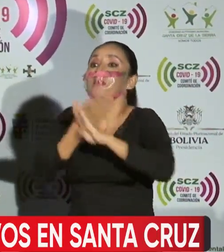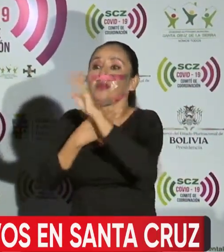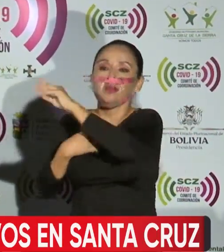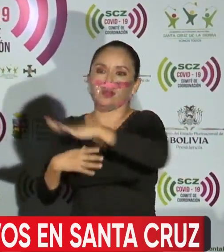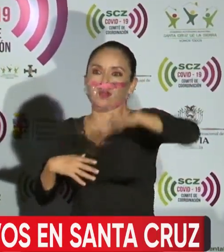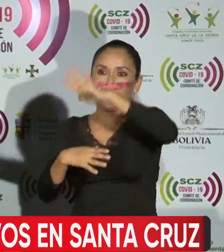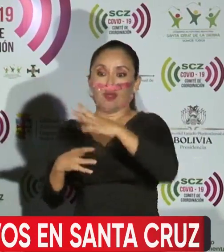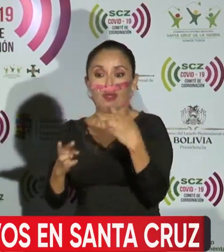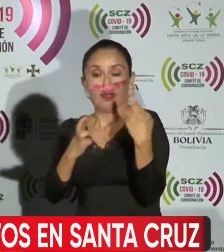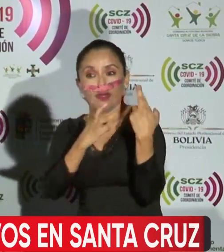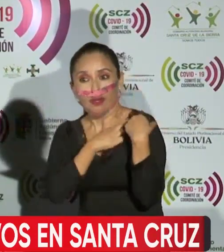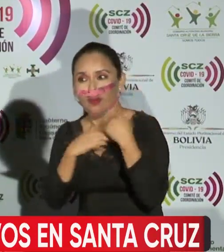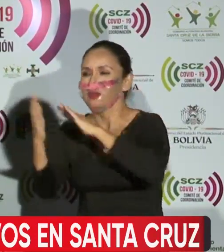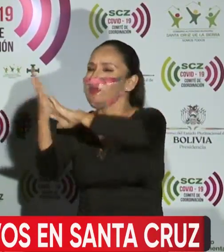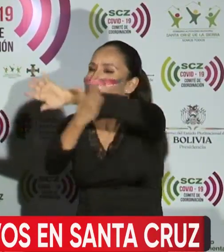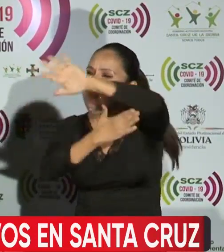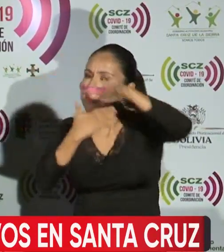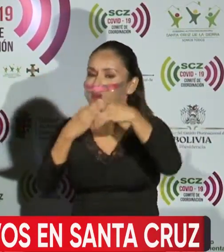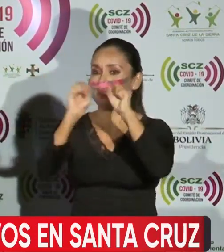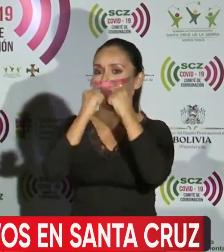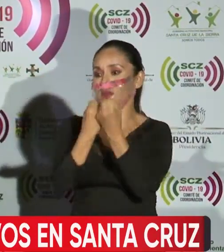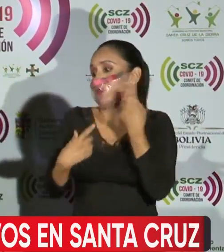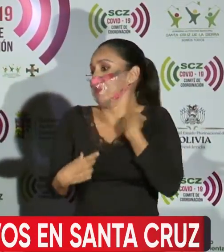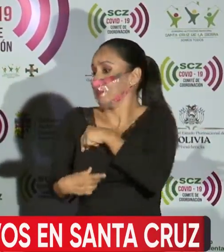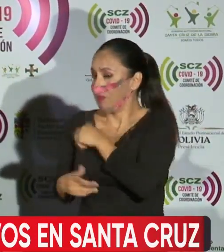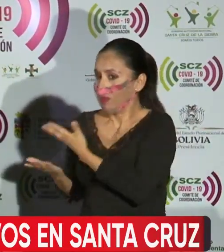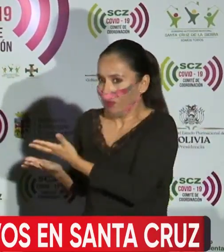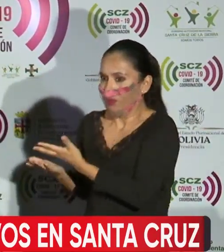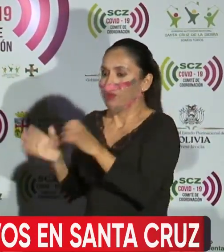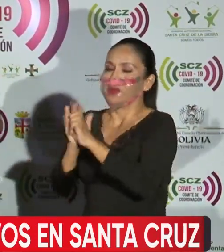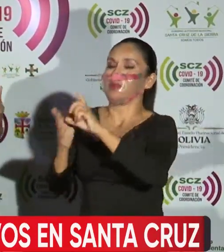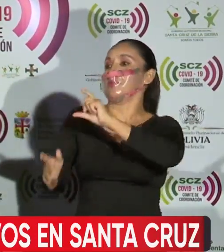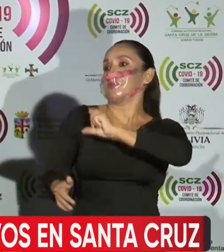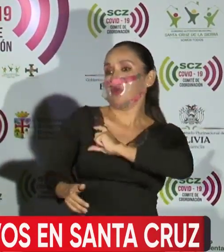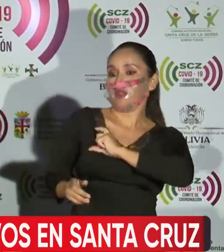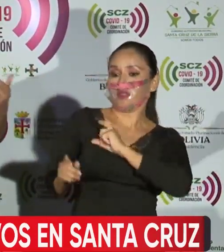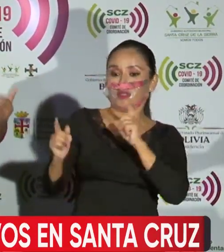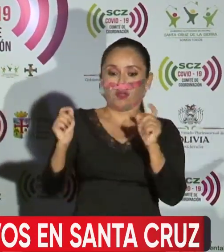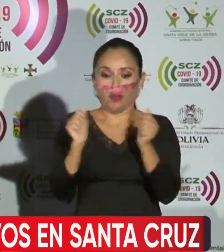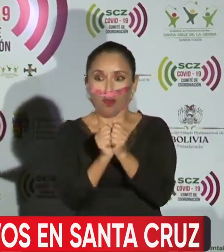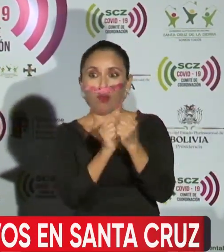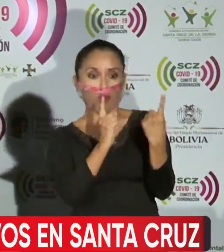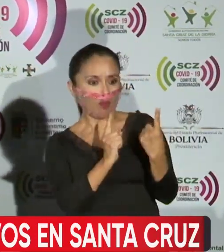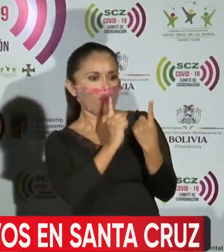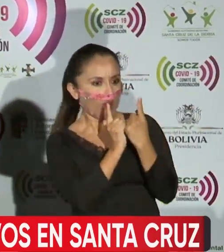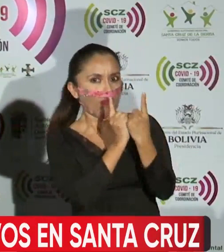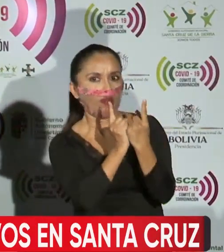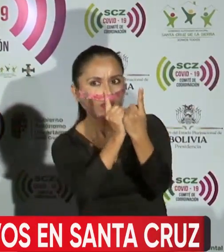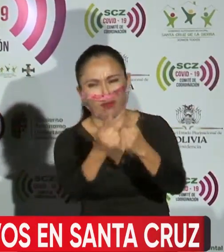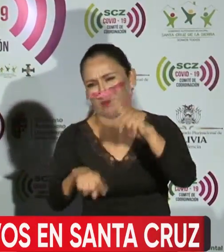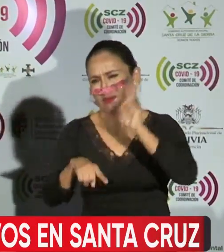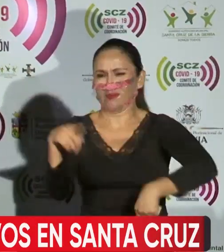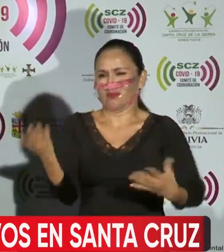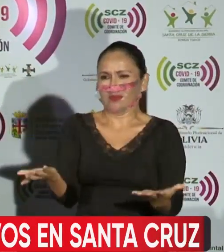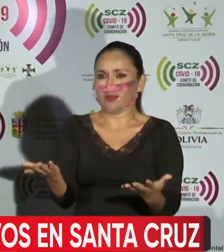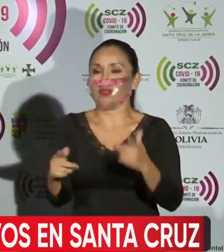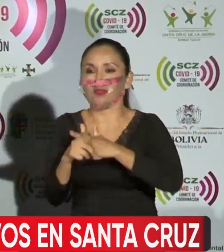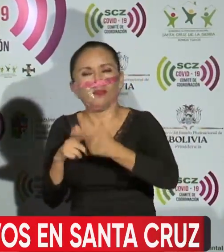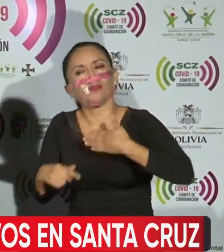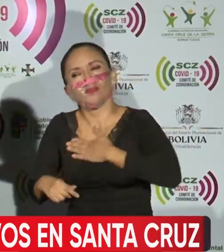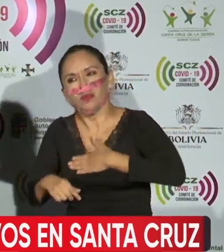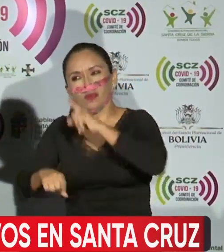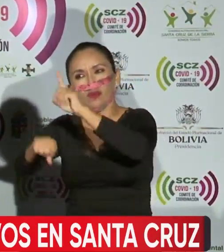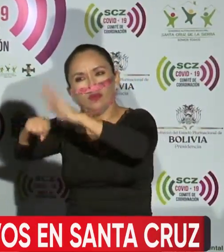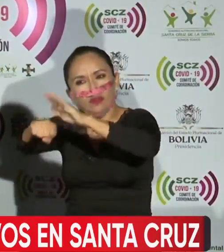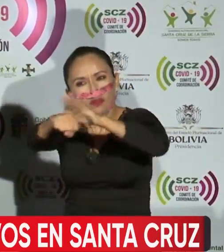responsabilidad de toda la sociedad. No podemos tener un policía, un guardia por cada ciudadano. Entonces, hacemos un llamado a